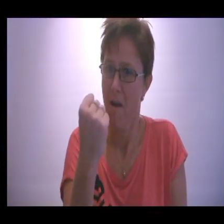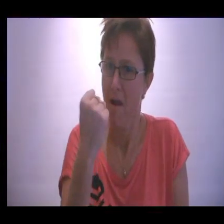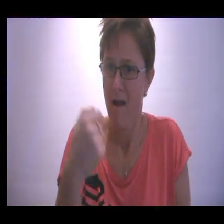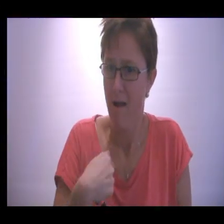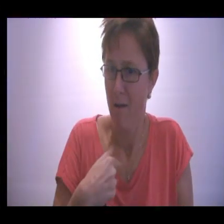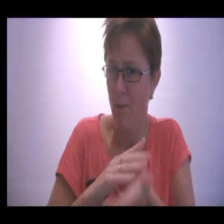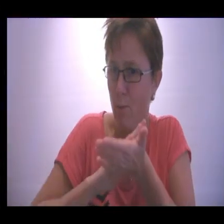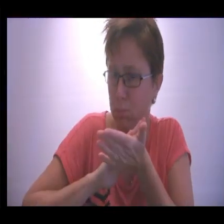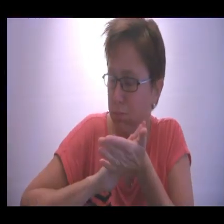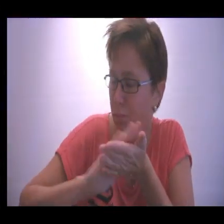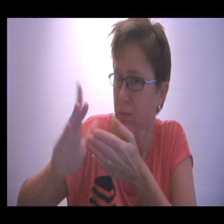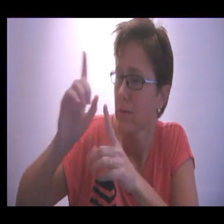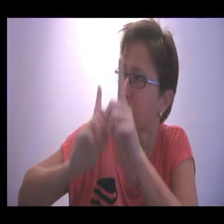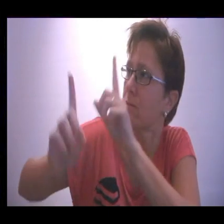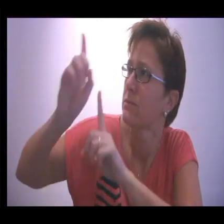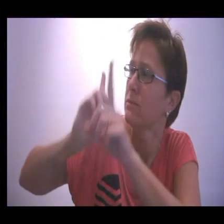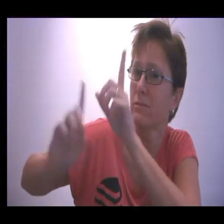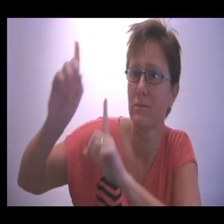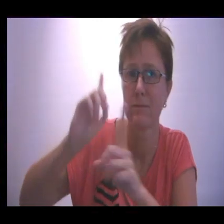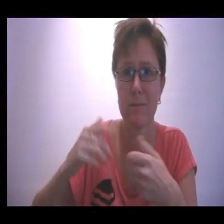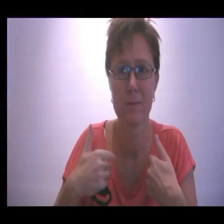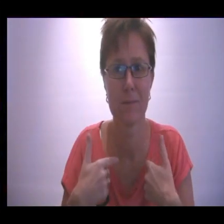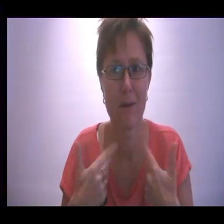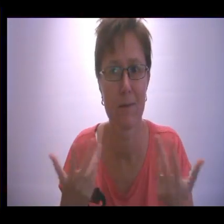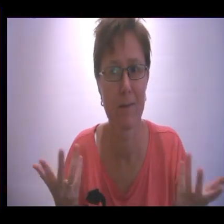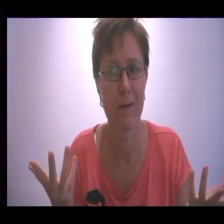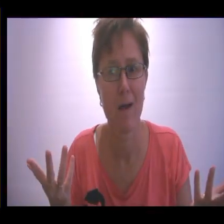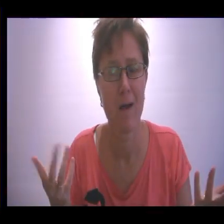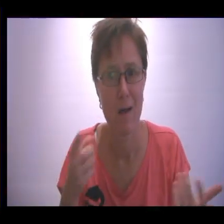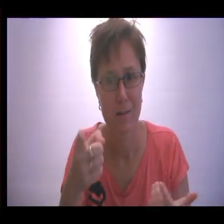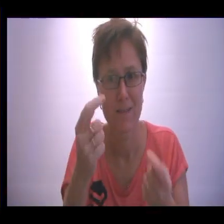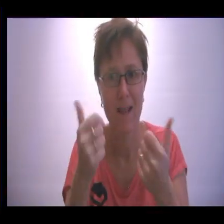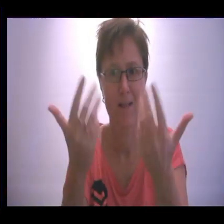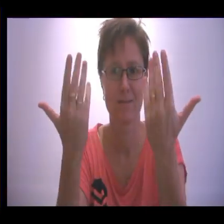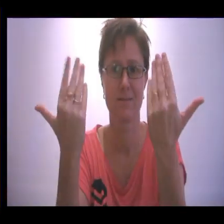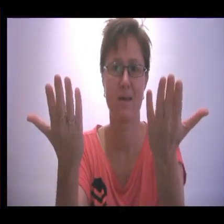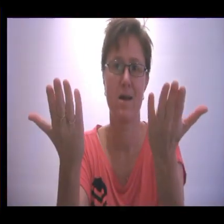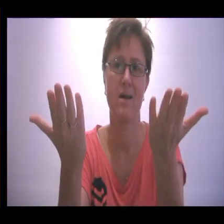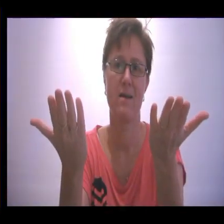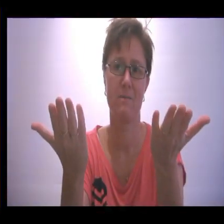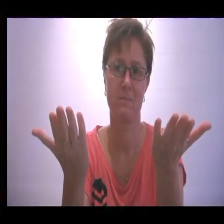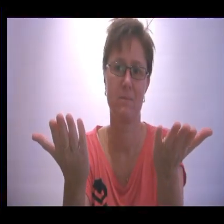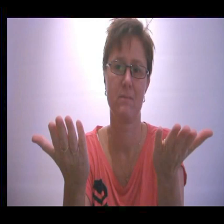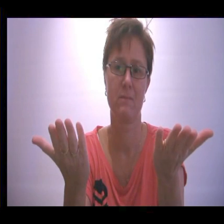Onvoorstelbaar Ik heb er nooit bij stilgestaan Je bent zelfzaam